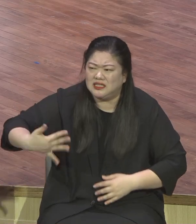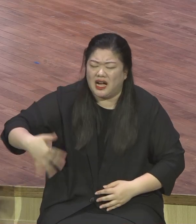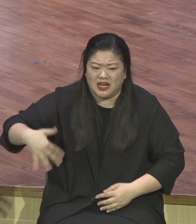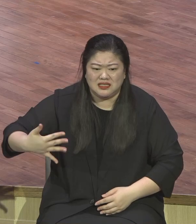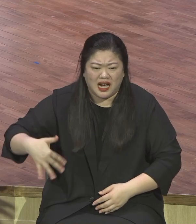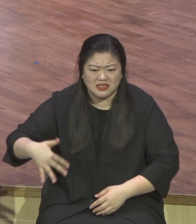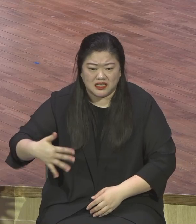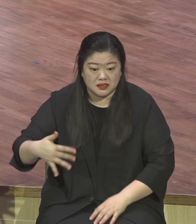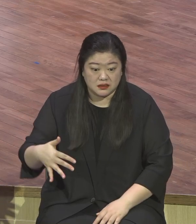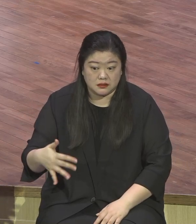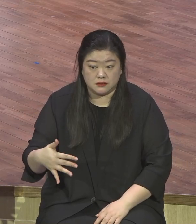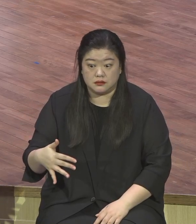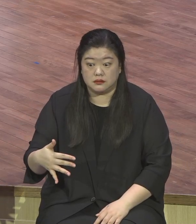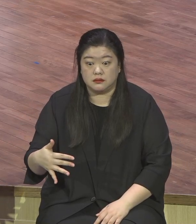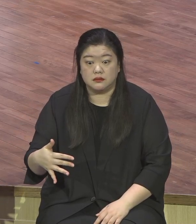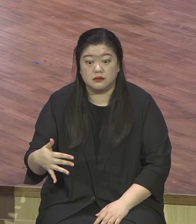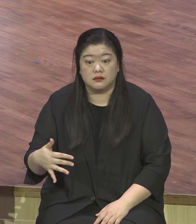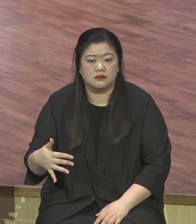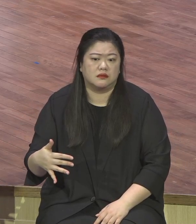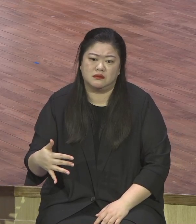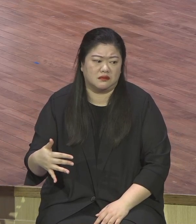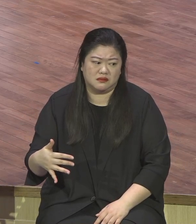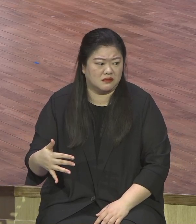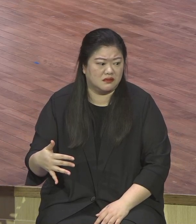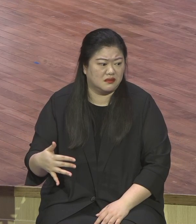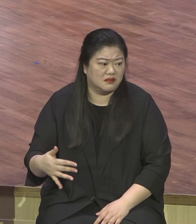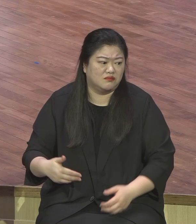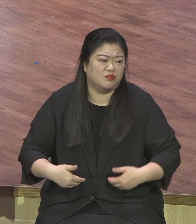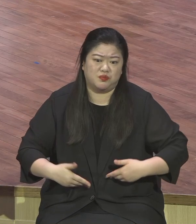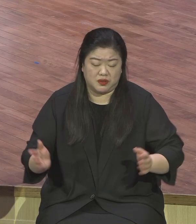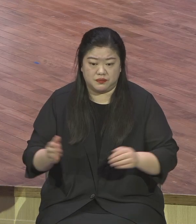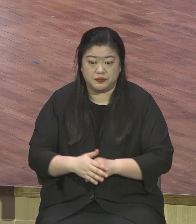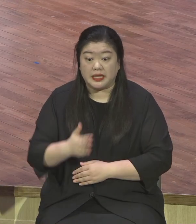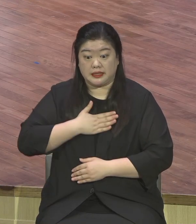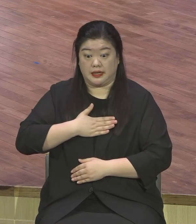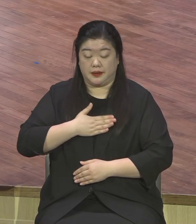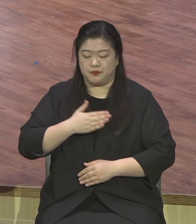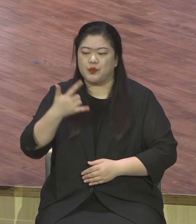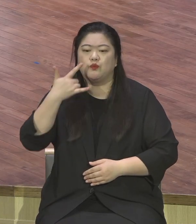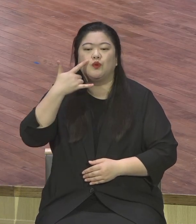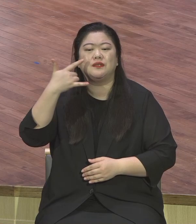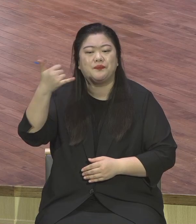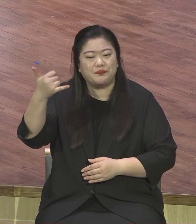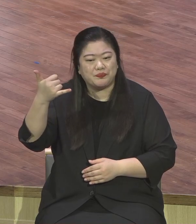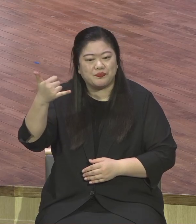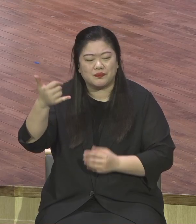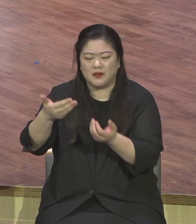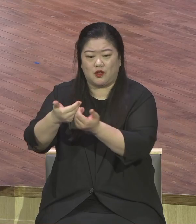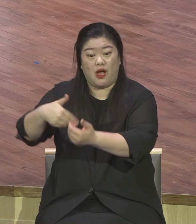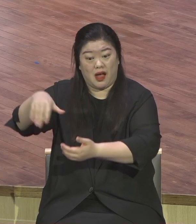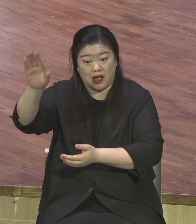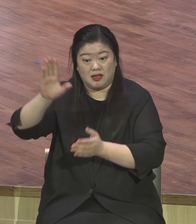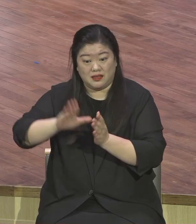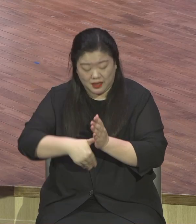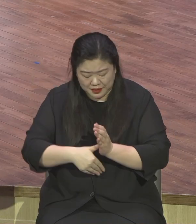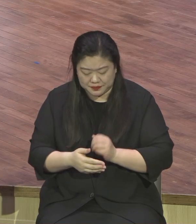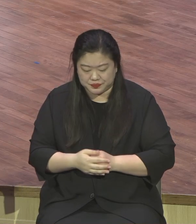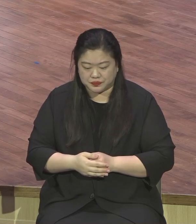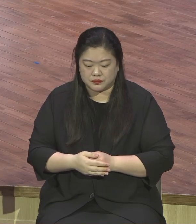없어요 전혀 아주 정상적 대화하면서 먼저 나 먼저 갈게 전국 갈게 뒤에 따라온다